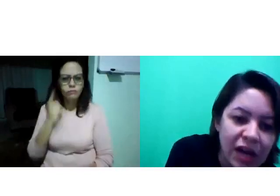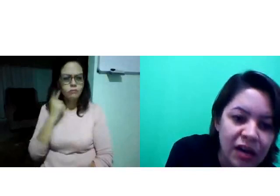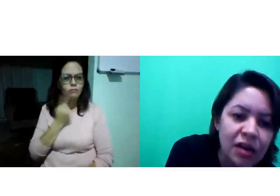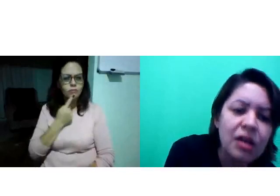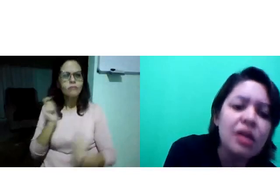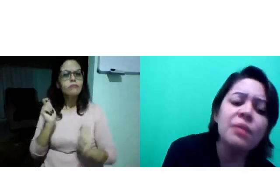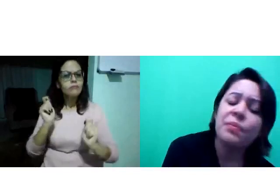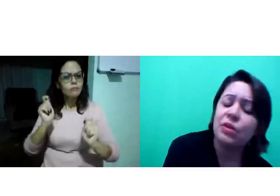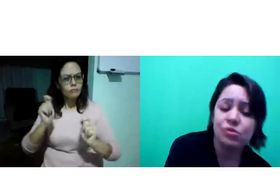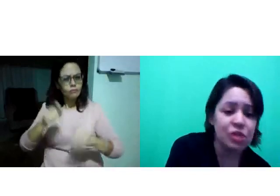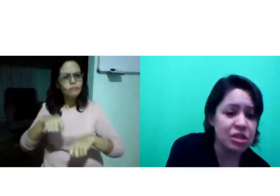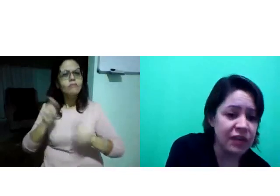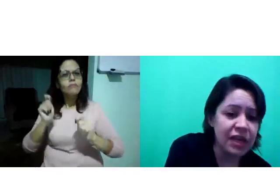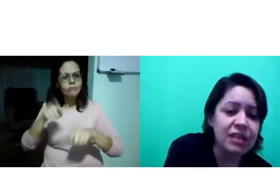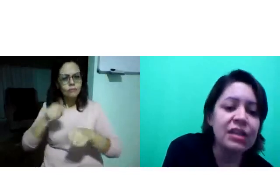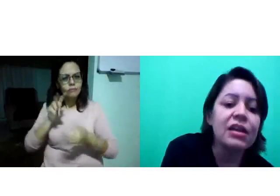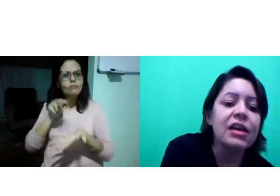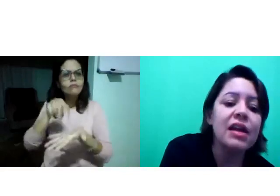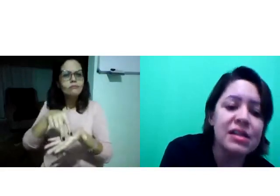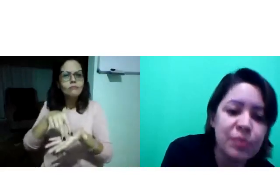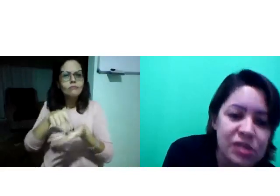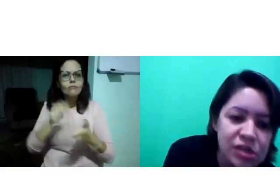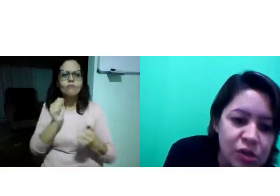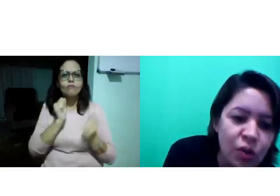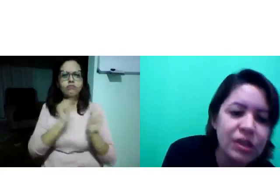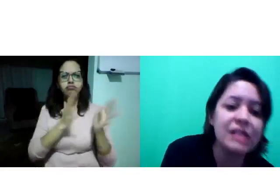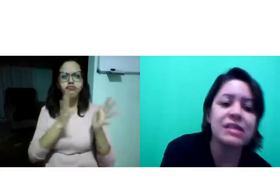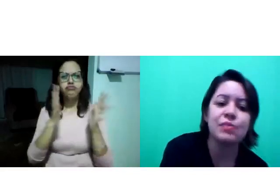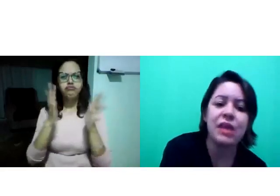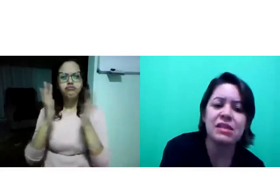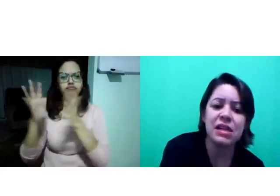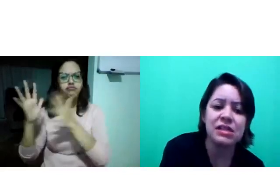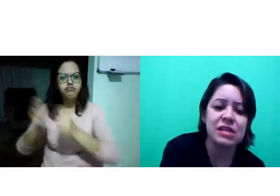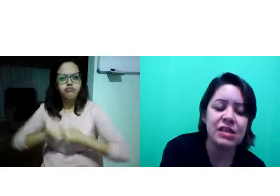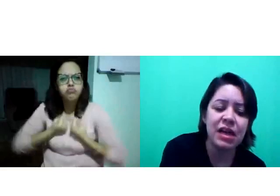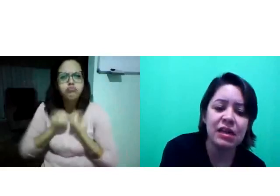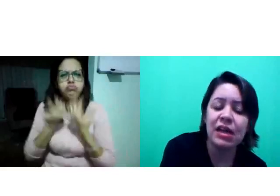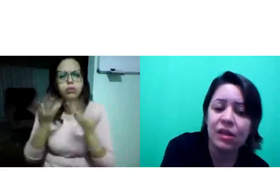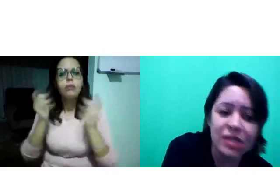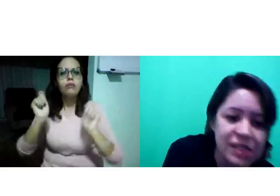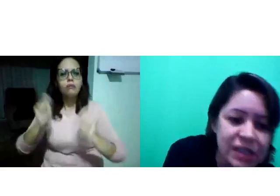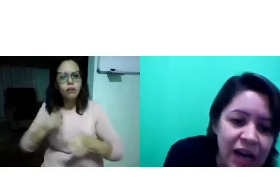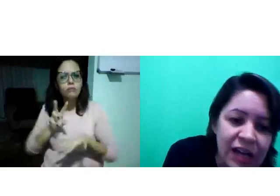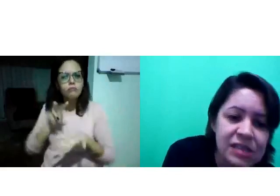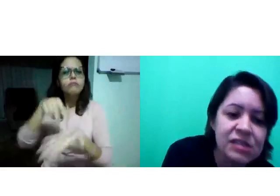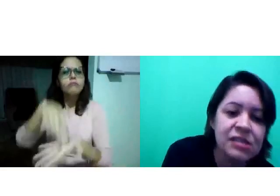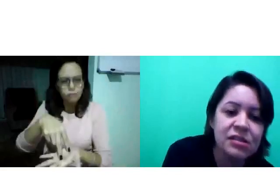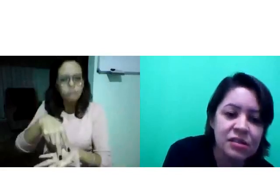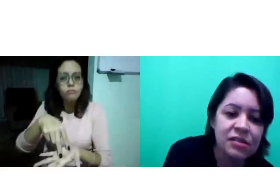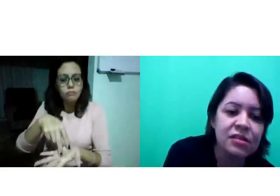posicionar. E o surdo é diferente. Ele se se posiciona, ele se expressa, ele tem a língua de